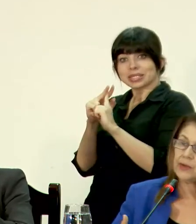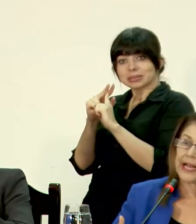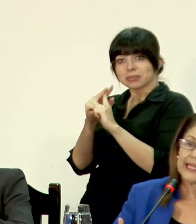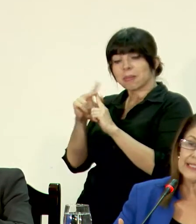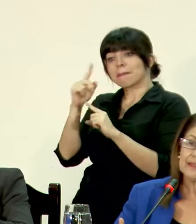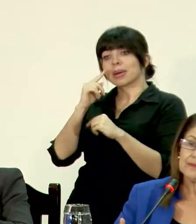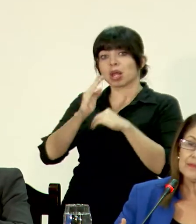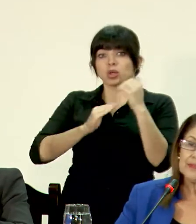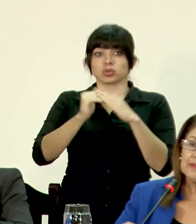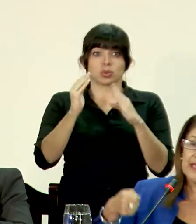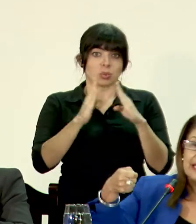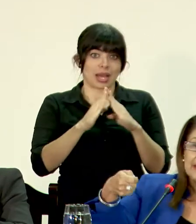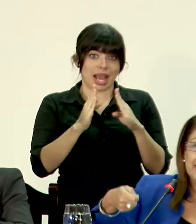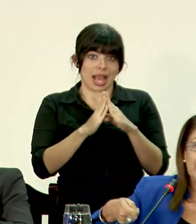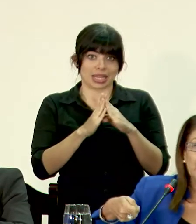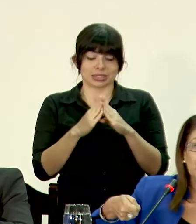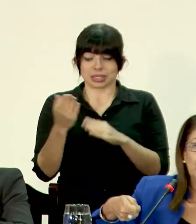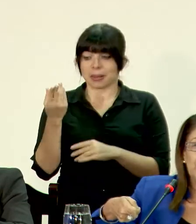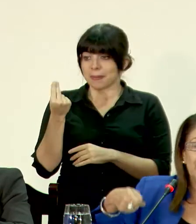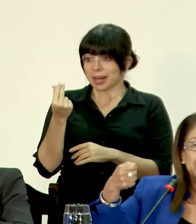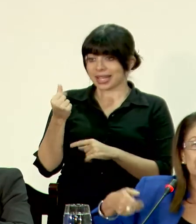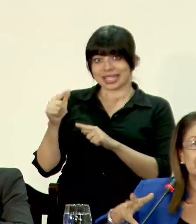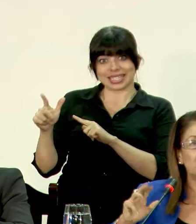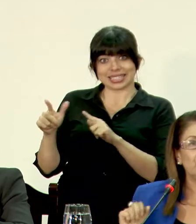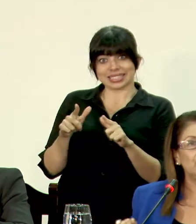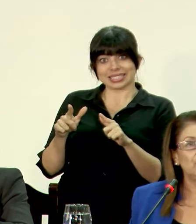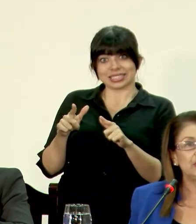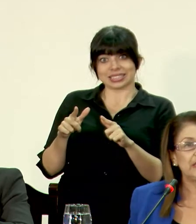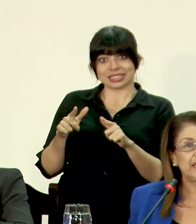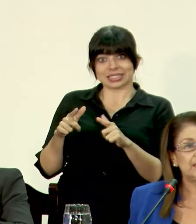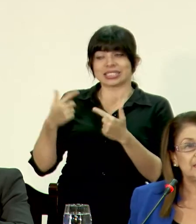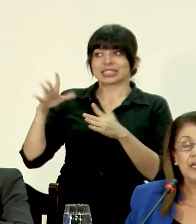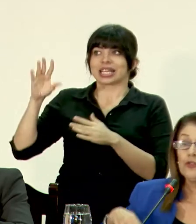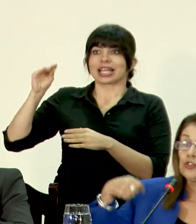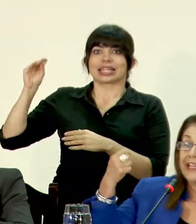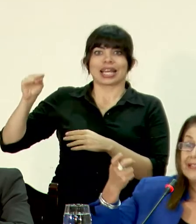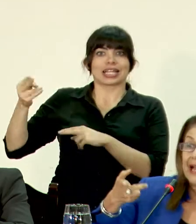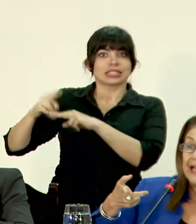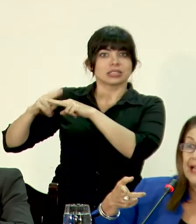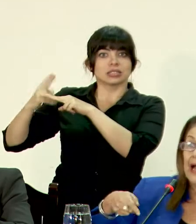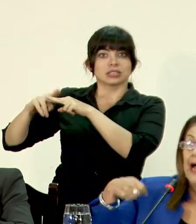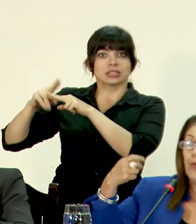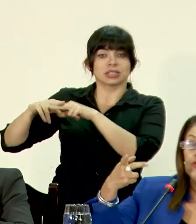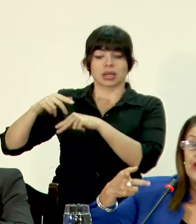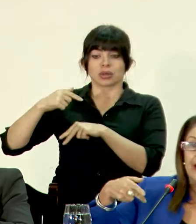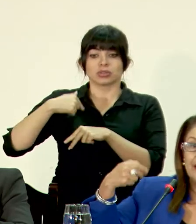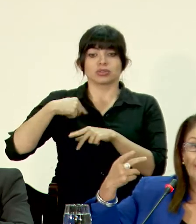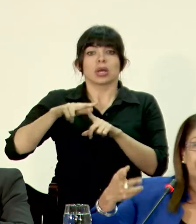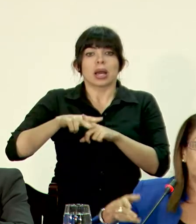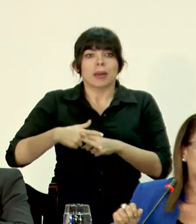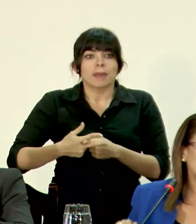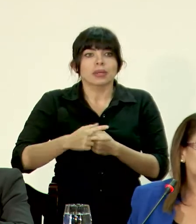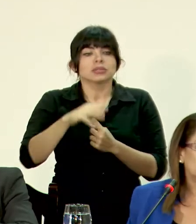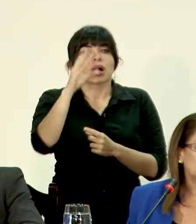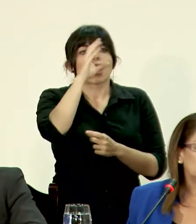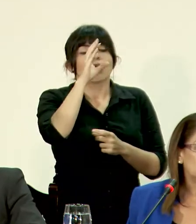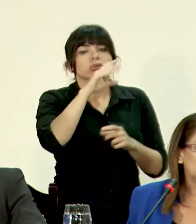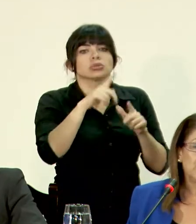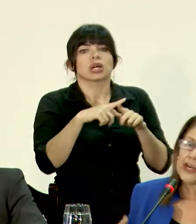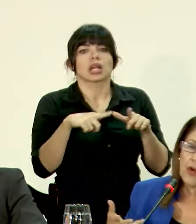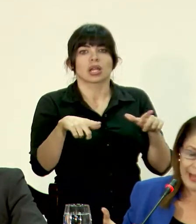para hacer una casa. Tienen el dinero disponible y ya está corriendo los intereses. Y ustedes salen a buscar el terreno.